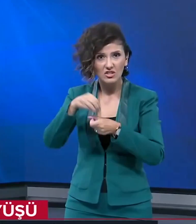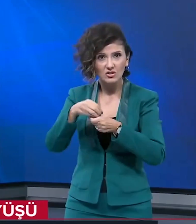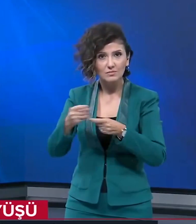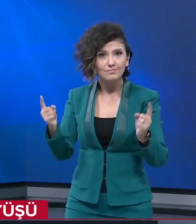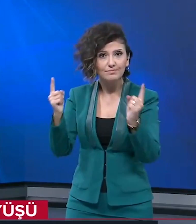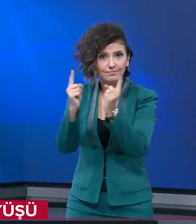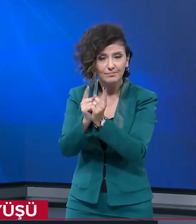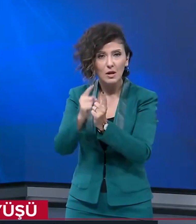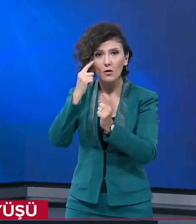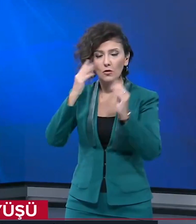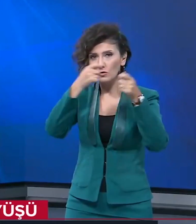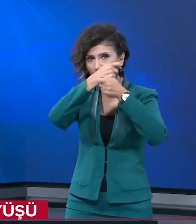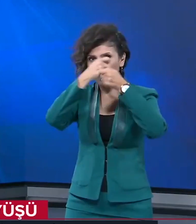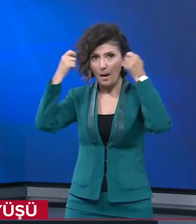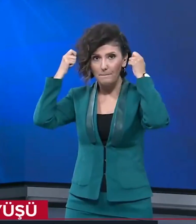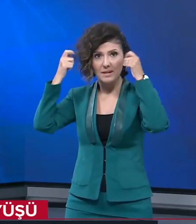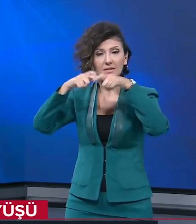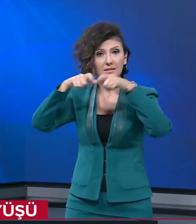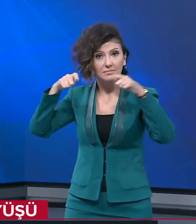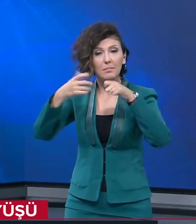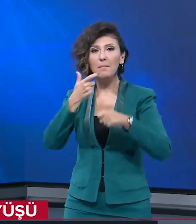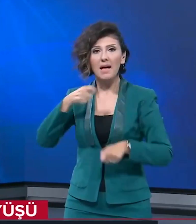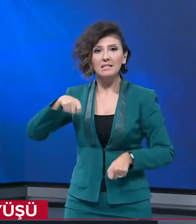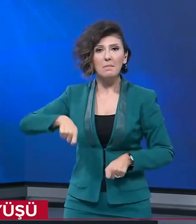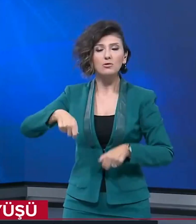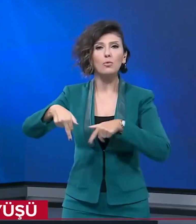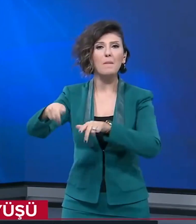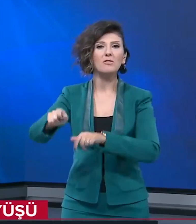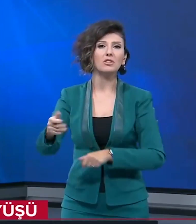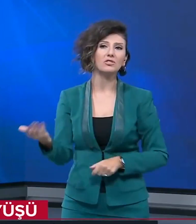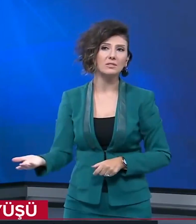Gözleri bandajla kapatılan basın mensupları beyaz bastonlarla yürümeye çalıştı.